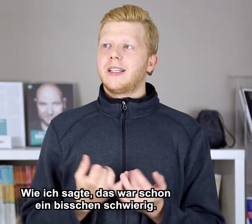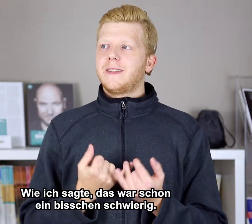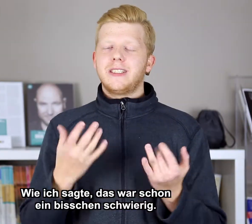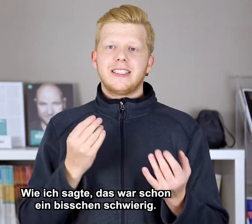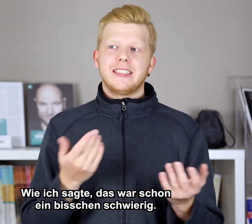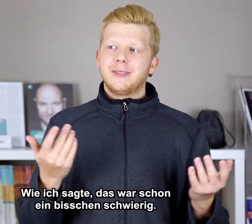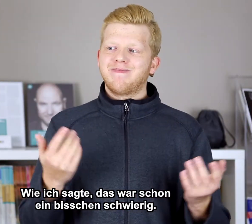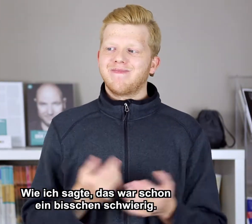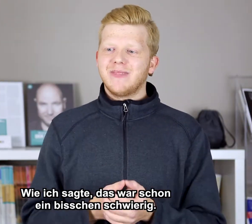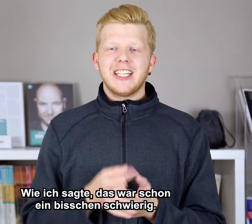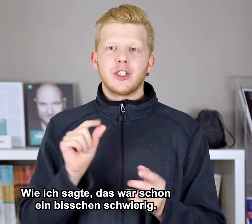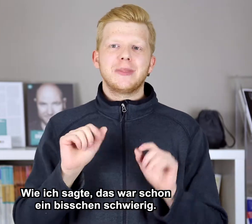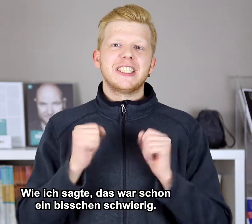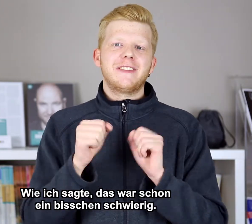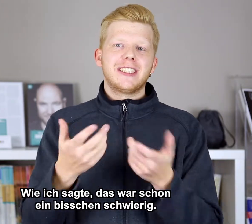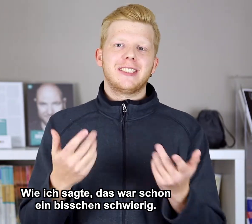Wie sage ich, es war schon ein bisschen schwierig.